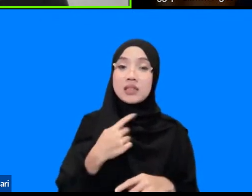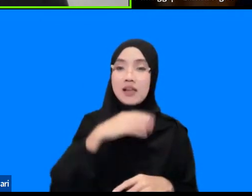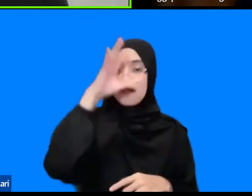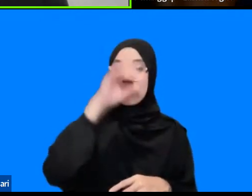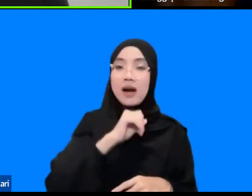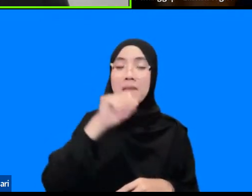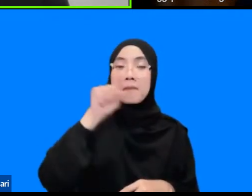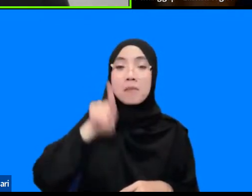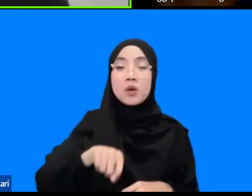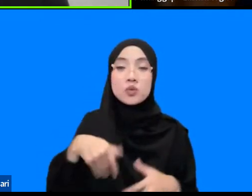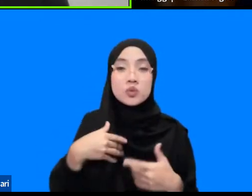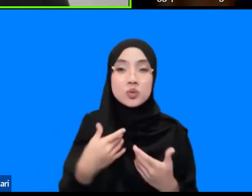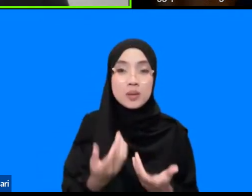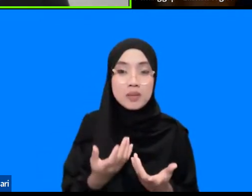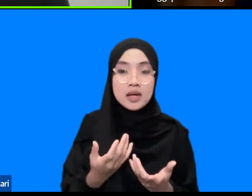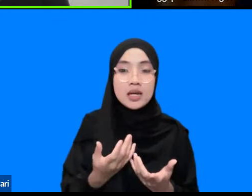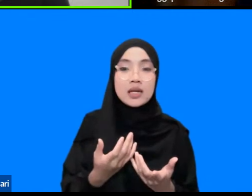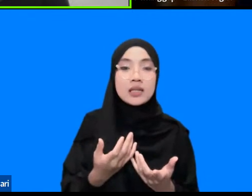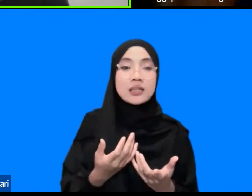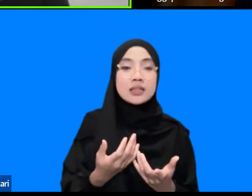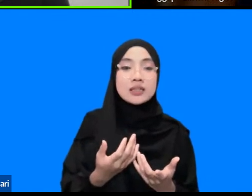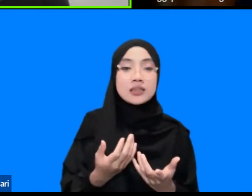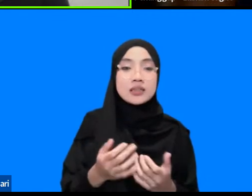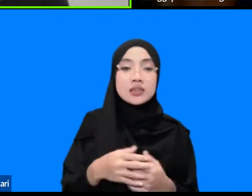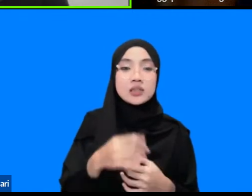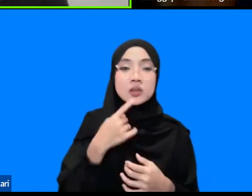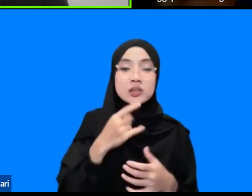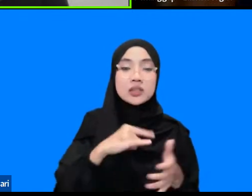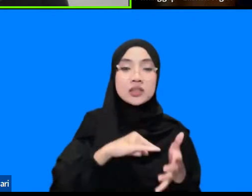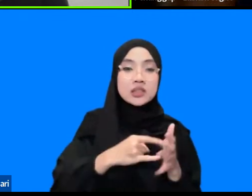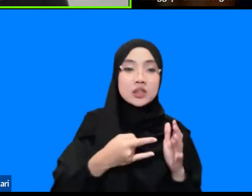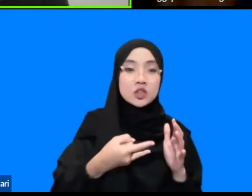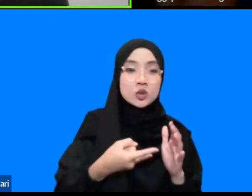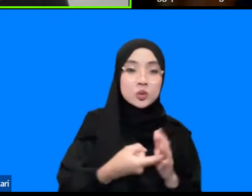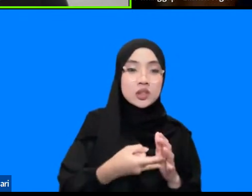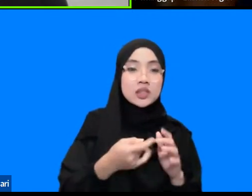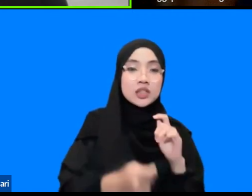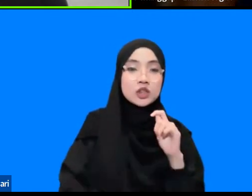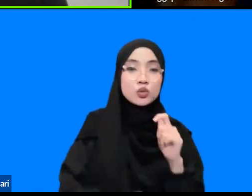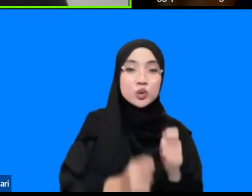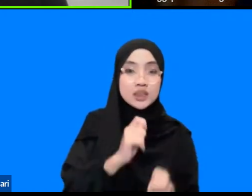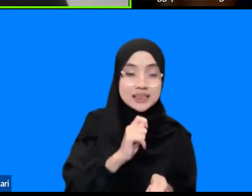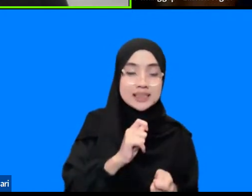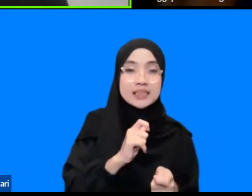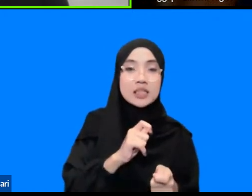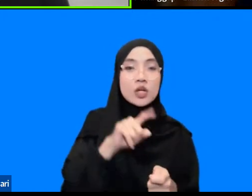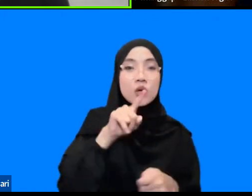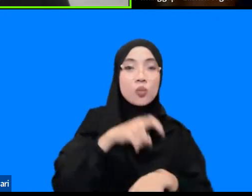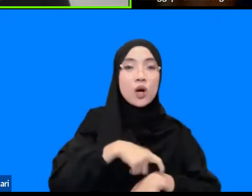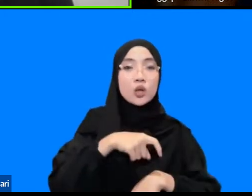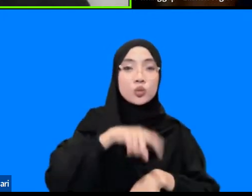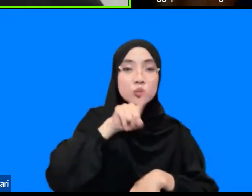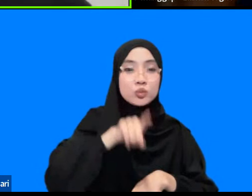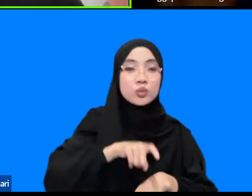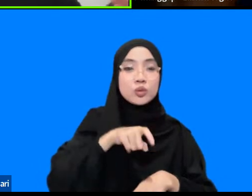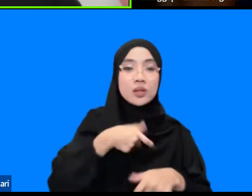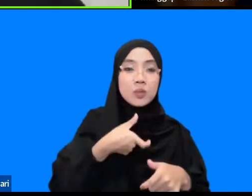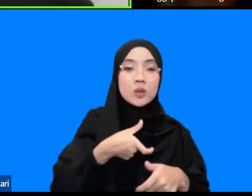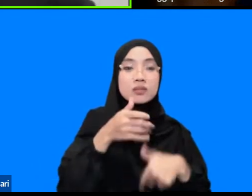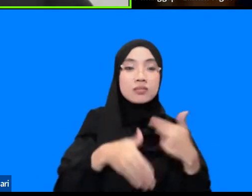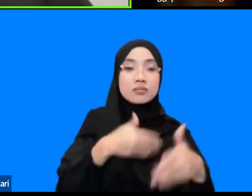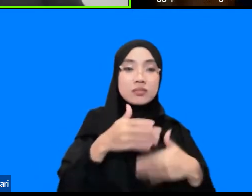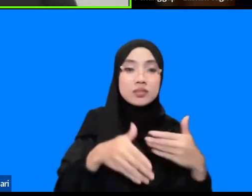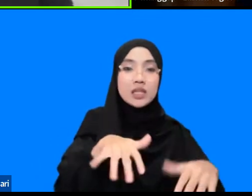bahwa state of the art teknologi dan teknologi yang teruji itu kan memang perlu waktu perlu dihantam oleh